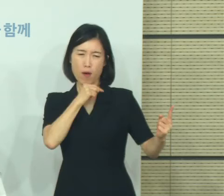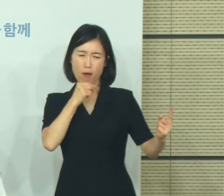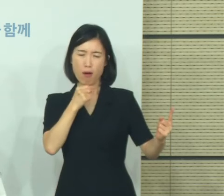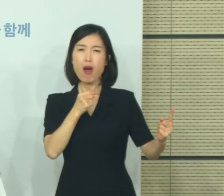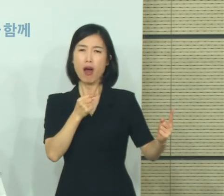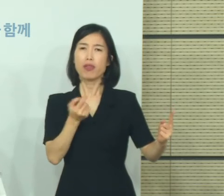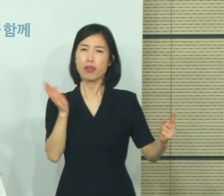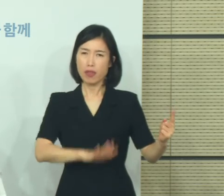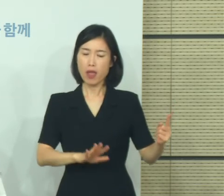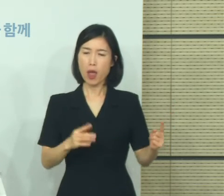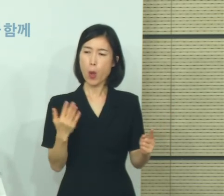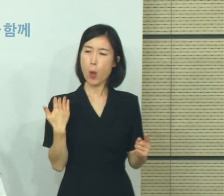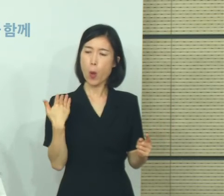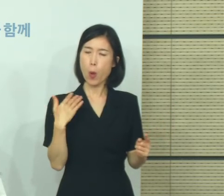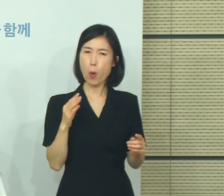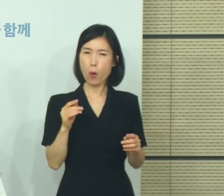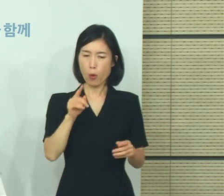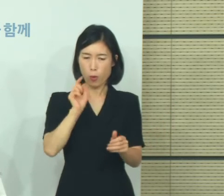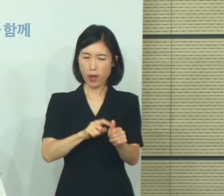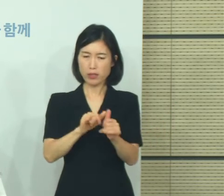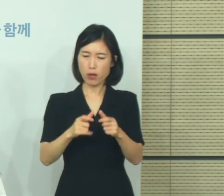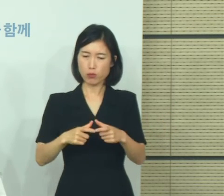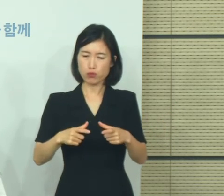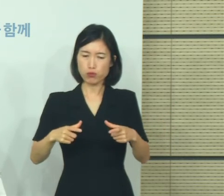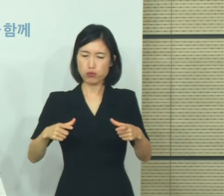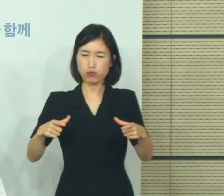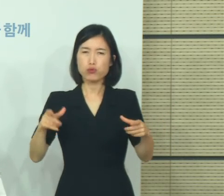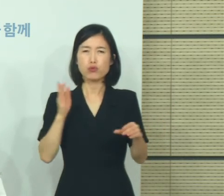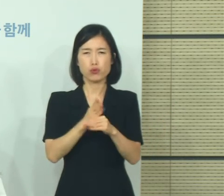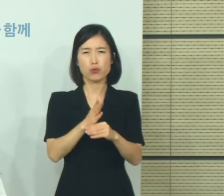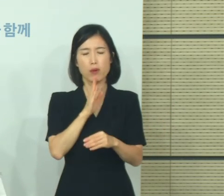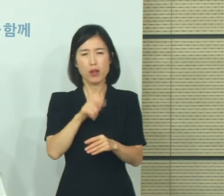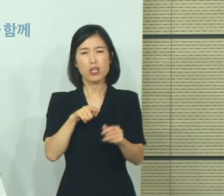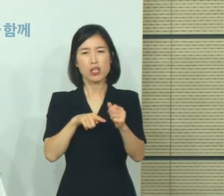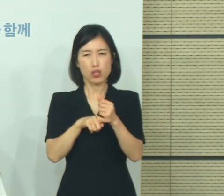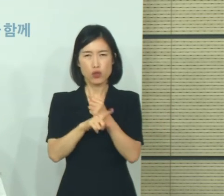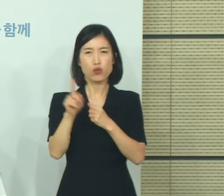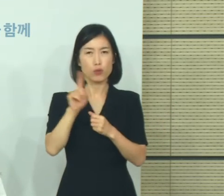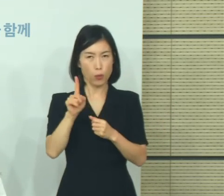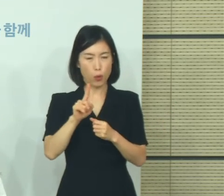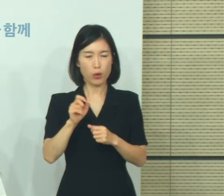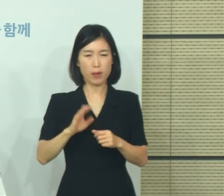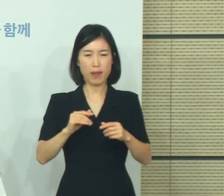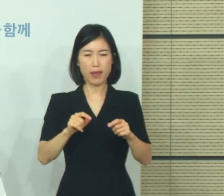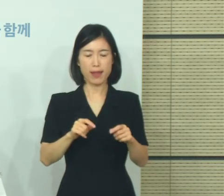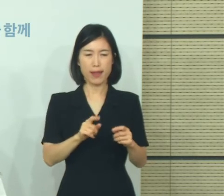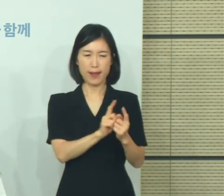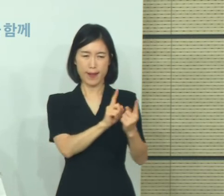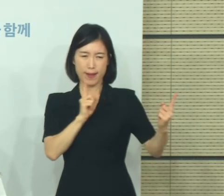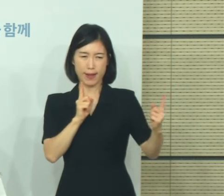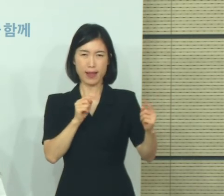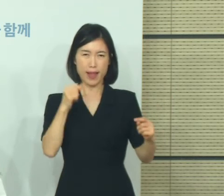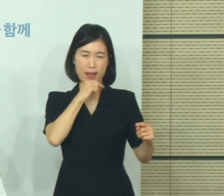원인이 무엇이다라는 것하고 재현장 가능성, 그 시기에 대한 질의입니다.